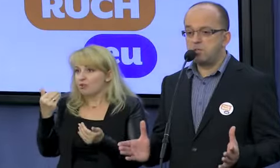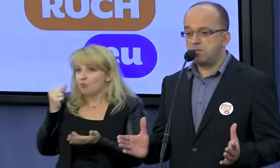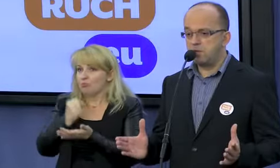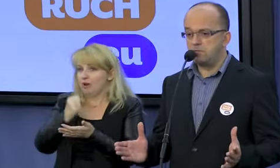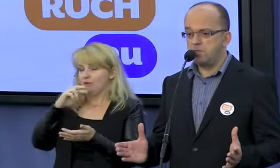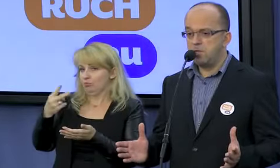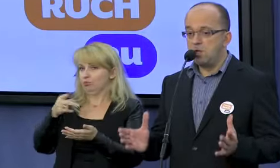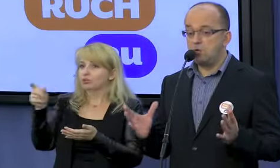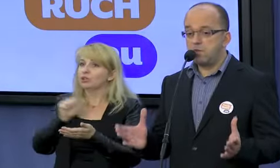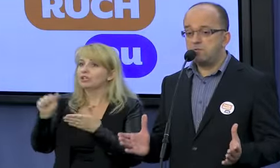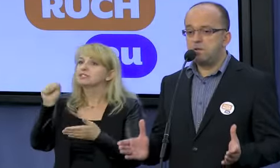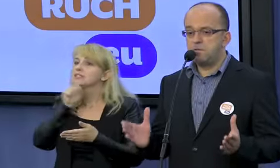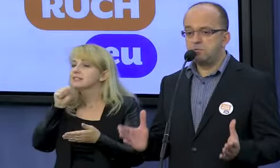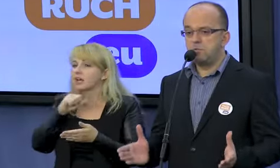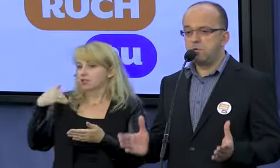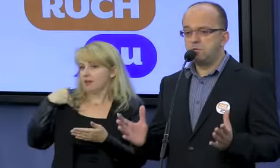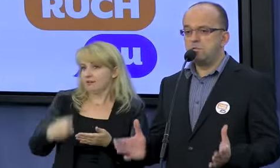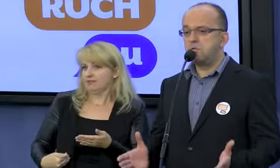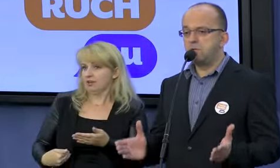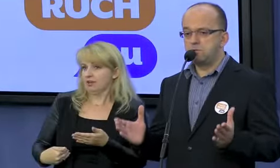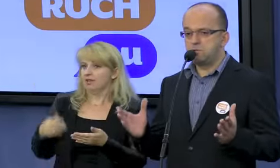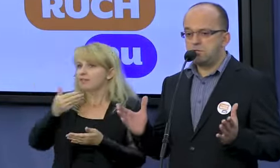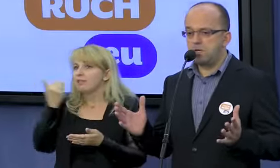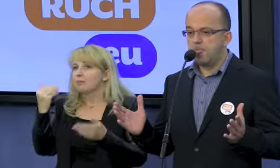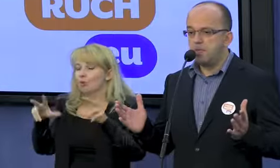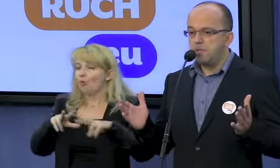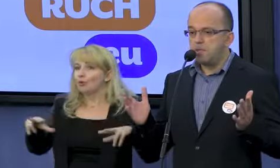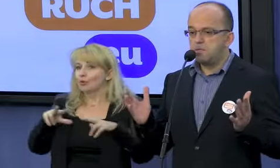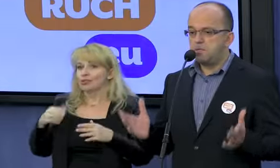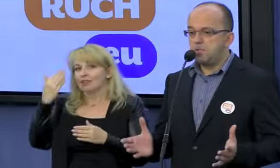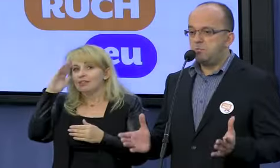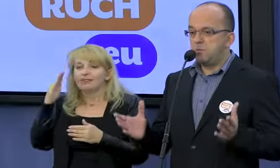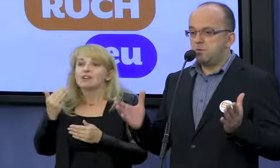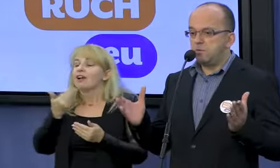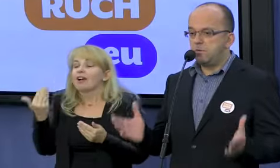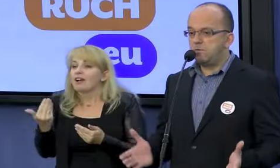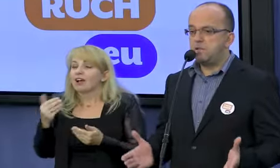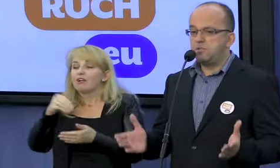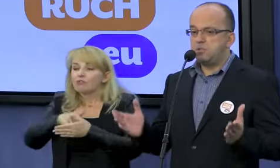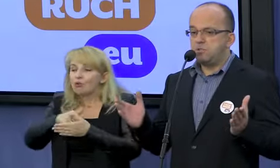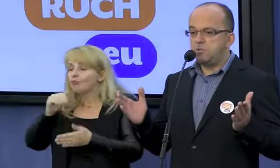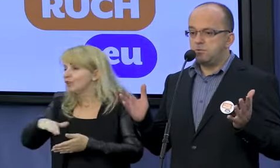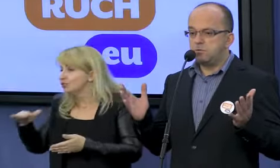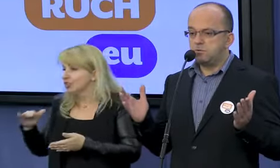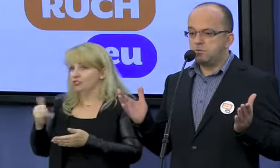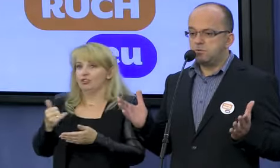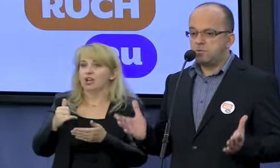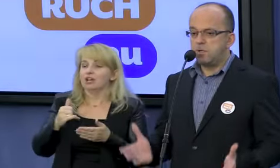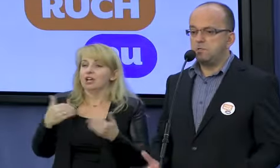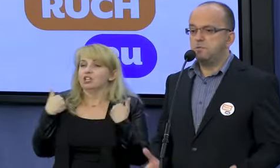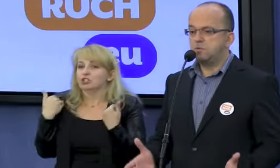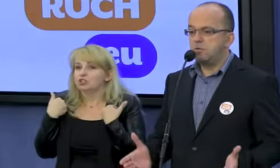To są starzy kawalerowie, oderwani od życia rodzinnego, od życia z dziećmi, od wychowywania dzieci, od